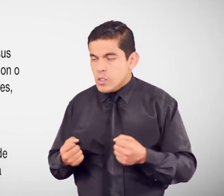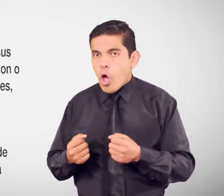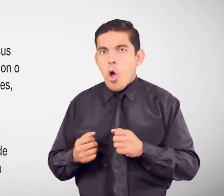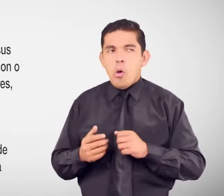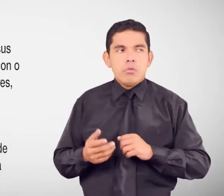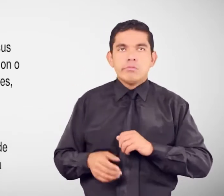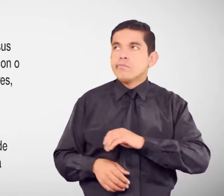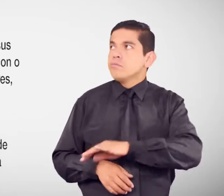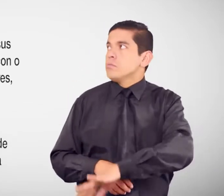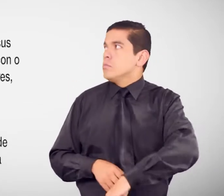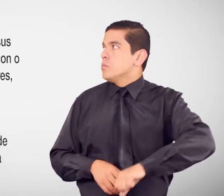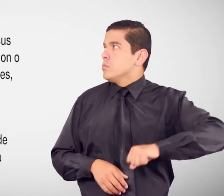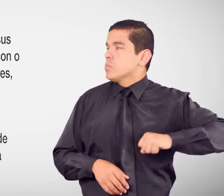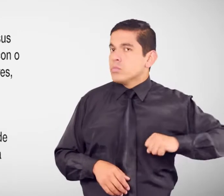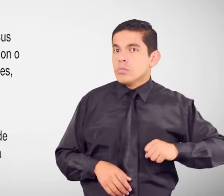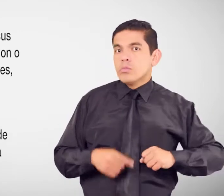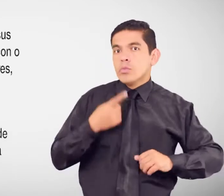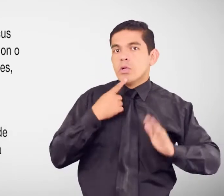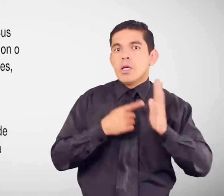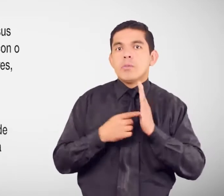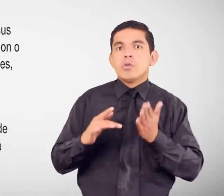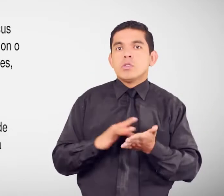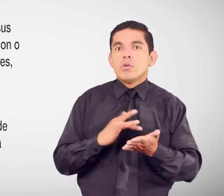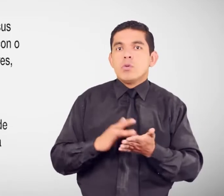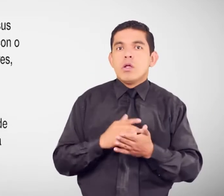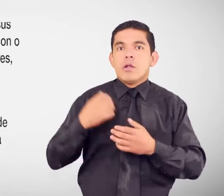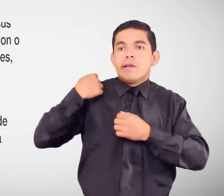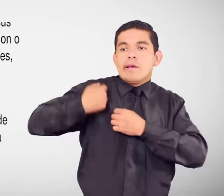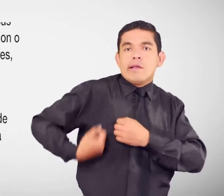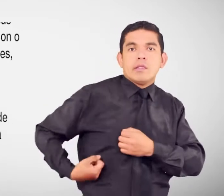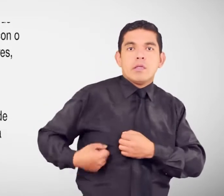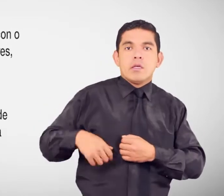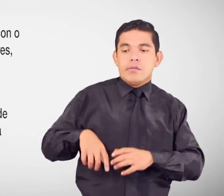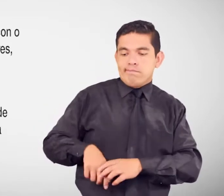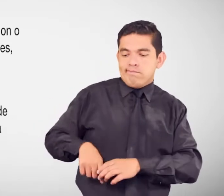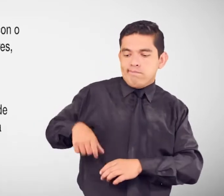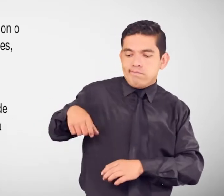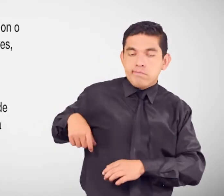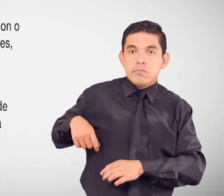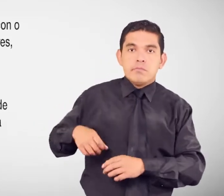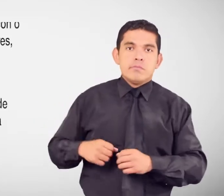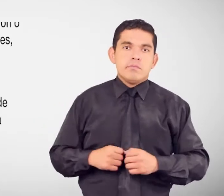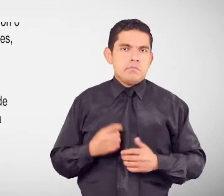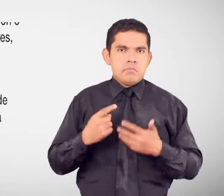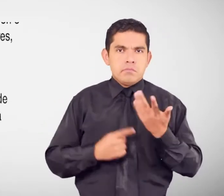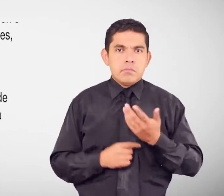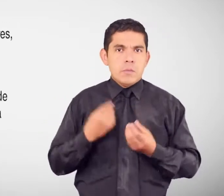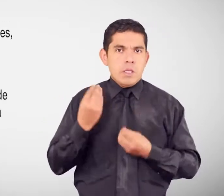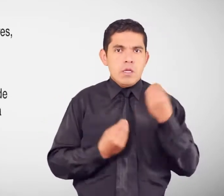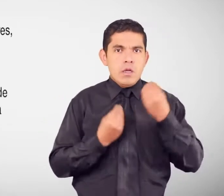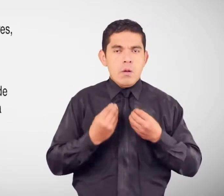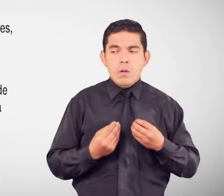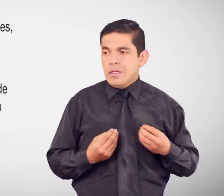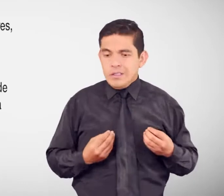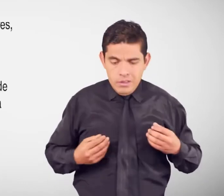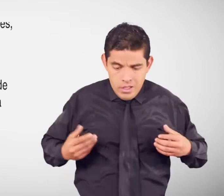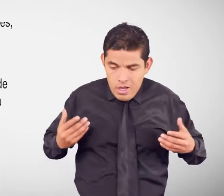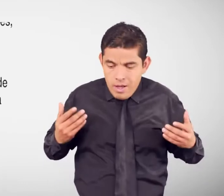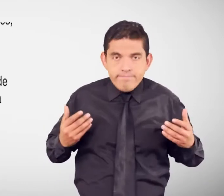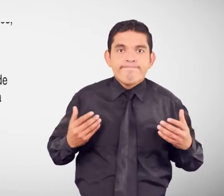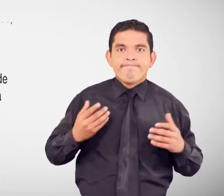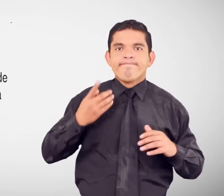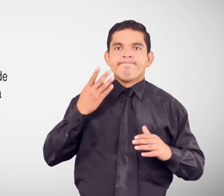Carteras Billeteras Etcétera ¿Qué debes hacer? Acercarse a la fiscalía Más cercana De la